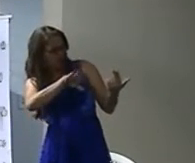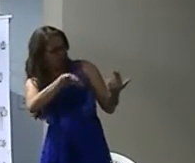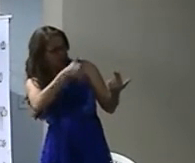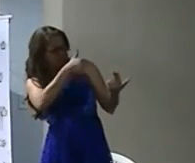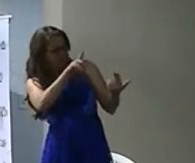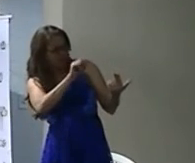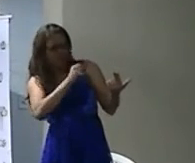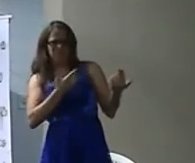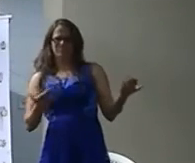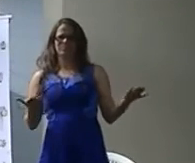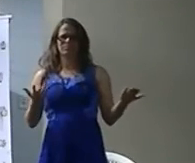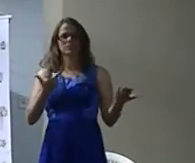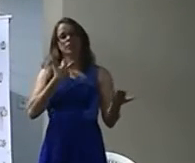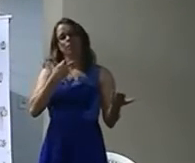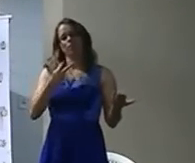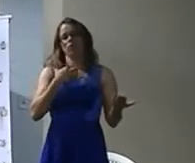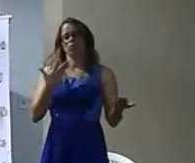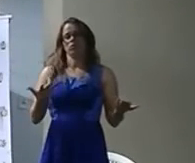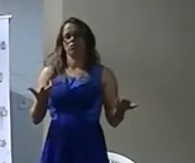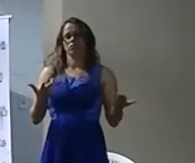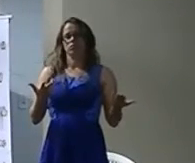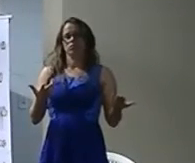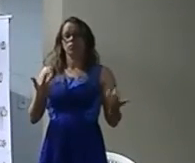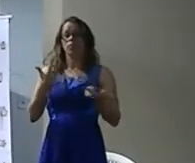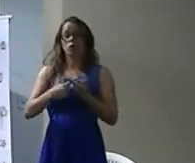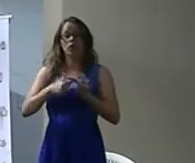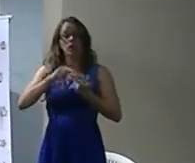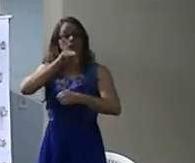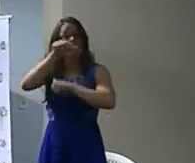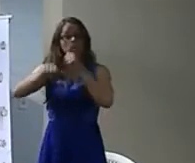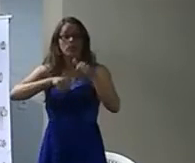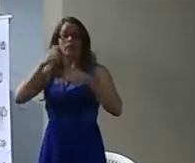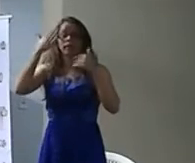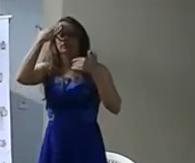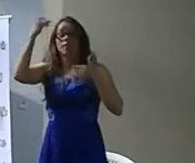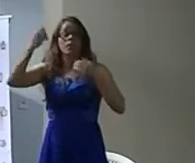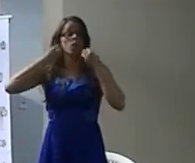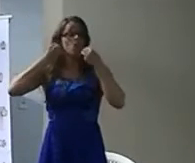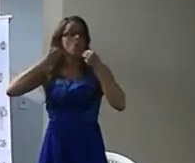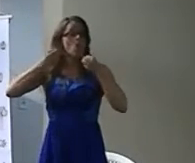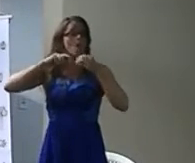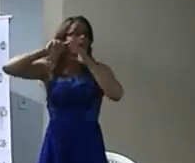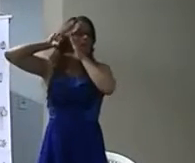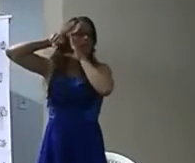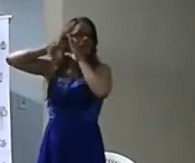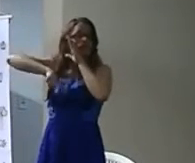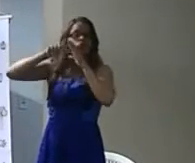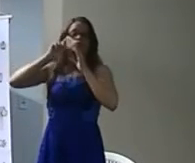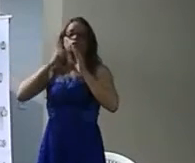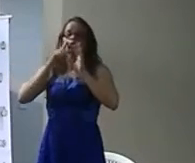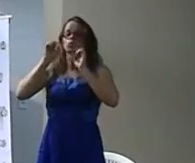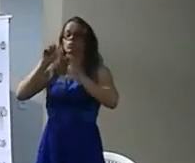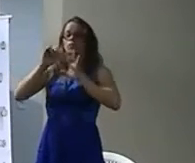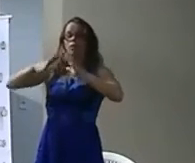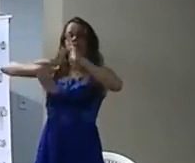professores Vai mudar isso quando? Desse jeito Como está Não Como os educadores Devem reagir Para receber uma criança